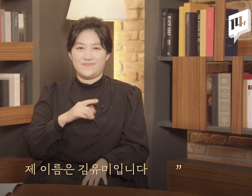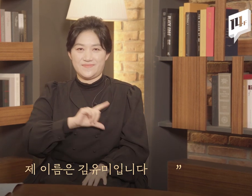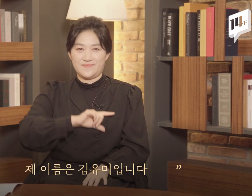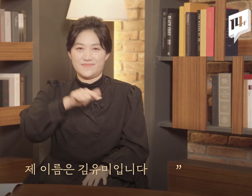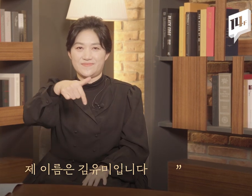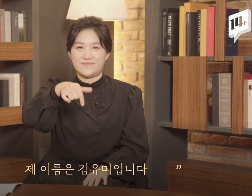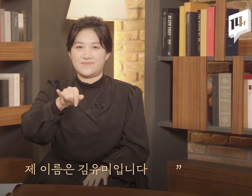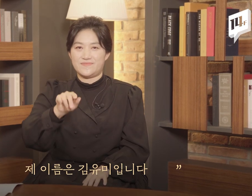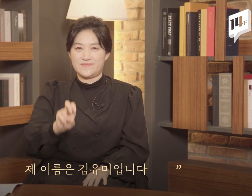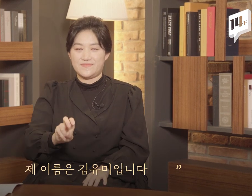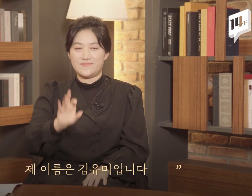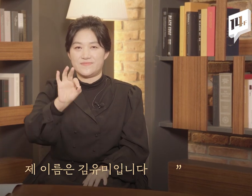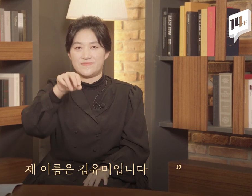수화통역사 수화통역사 수화통역사